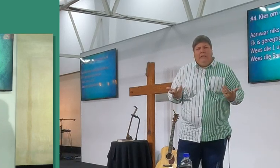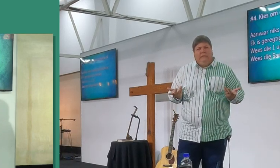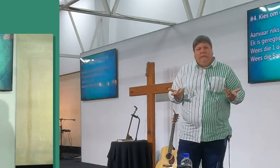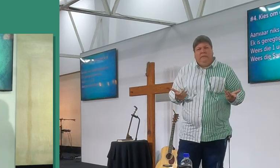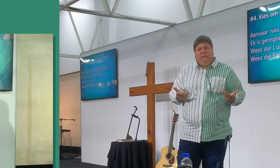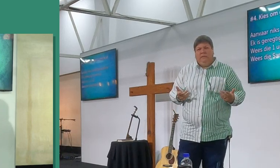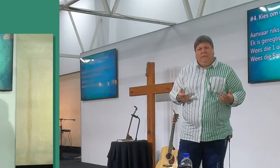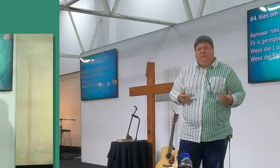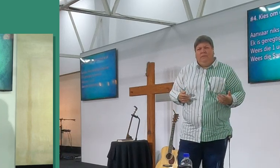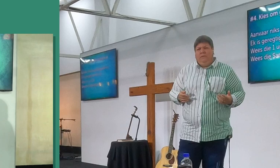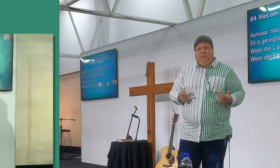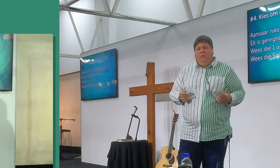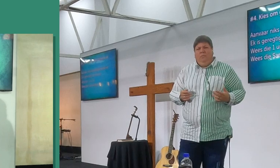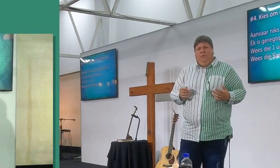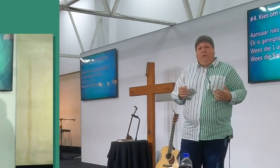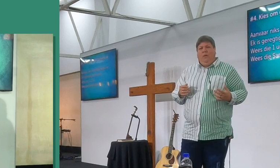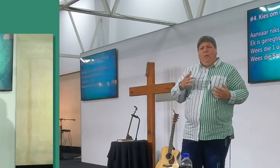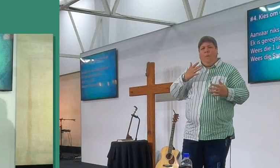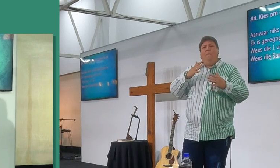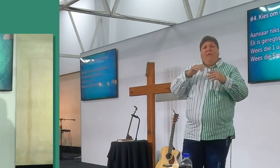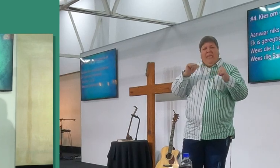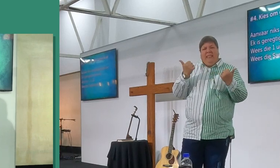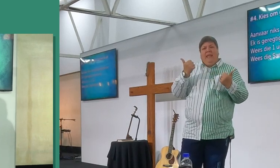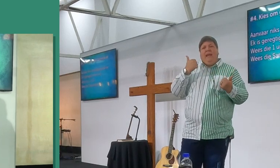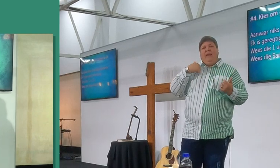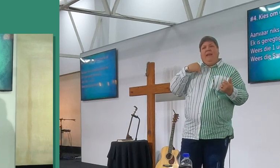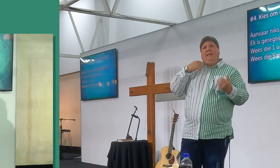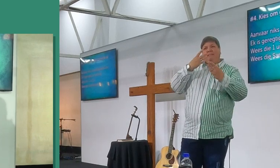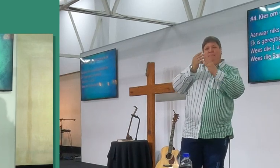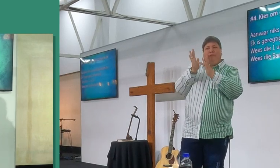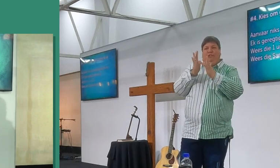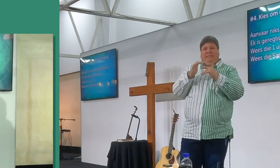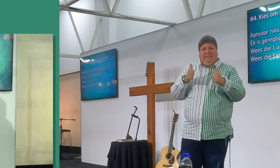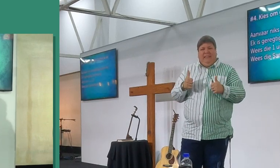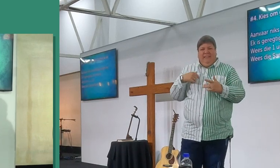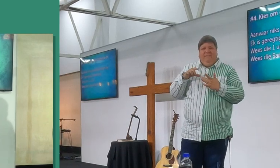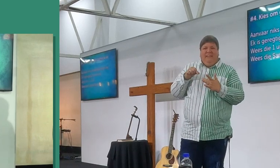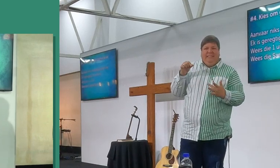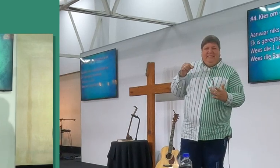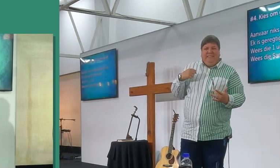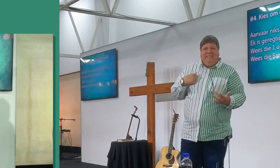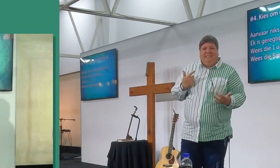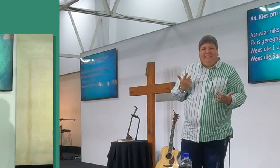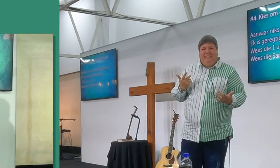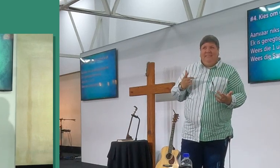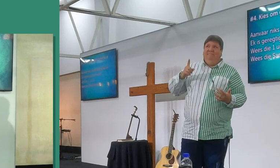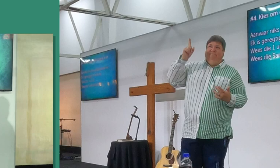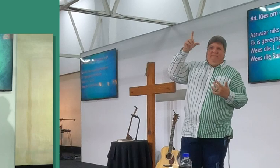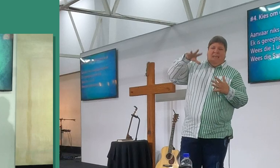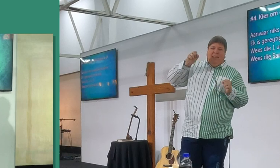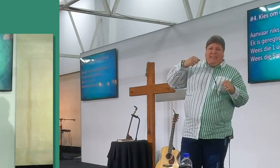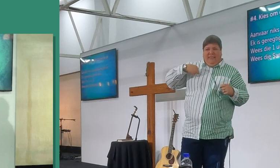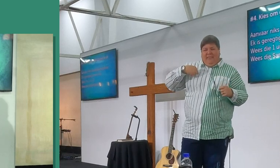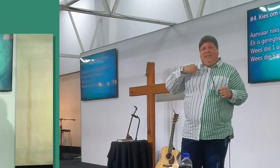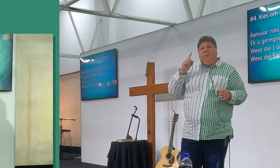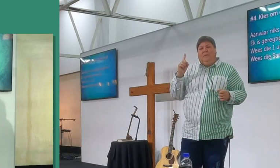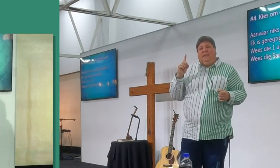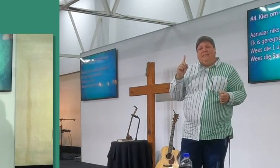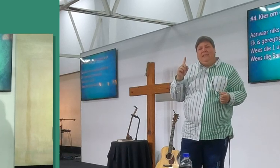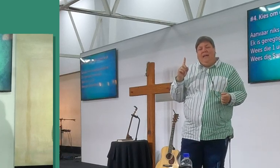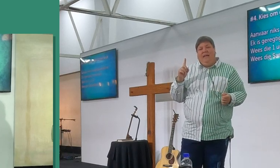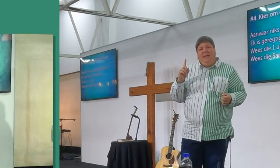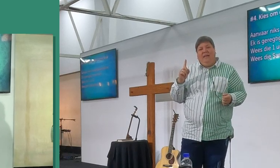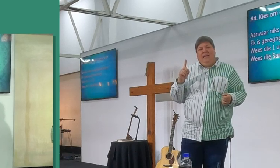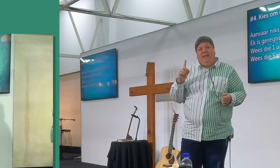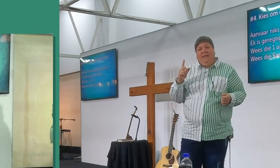niks in vergelijking, om in my stilte tijd te besef, Jesus, dit besluit hy wil my ret nie, en wanneer ek op